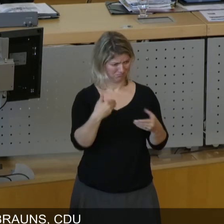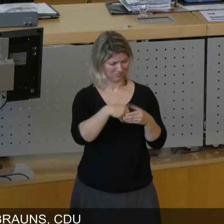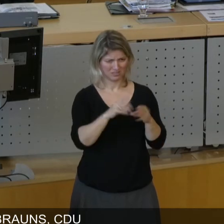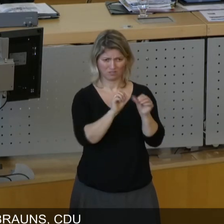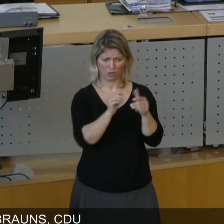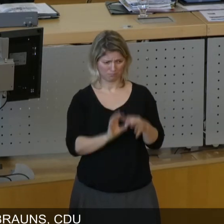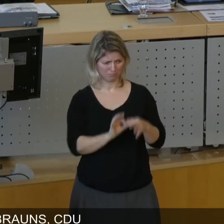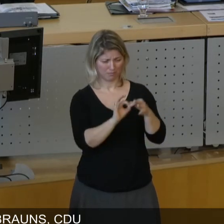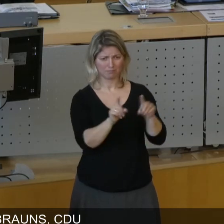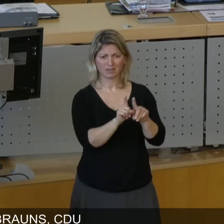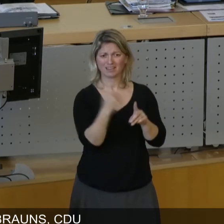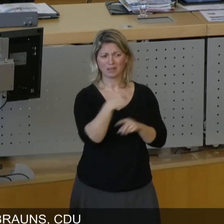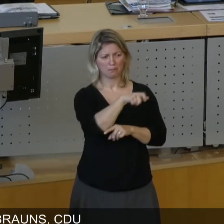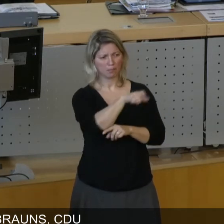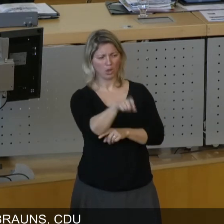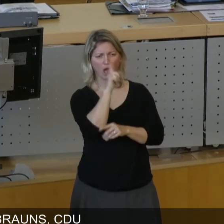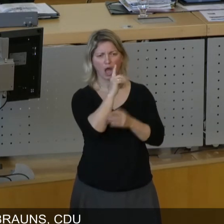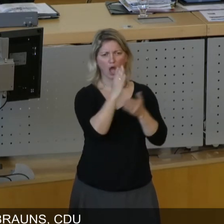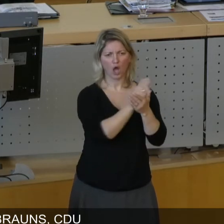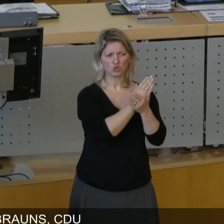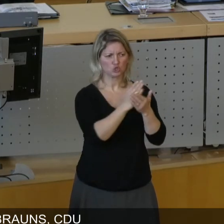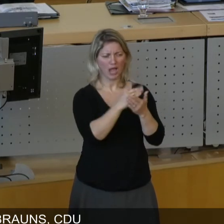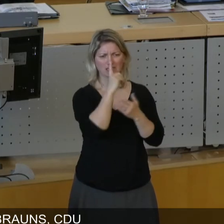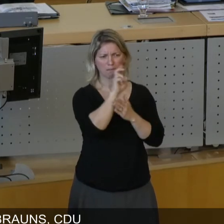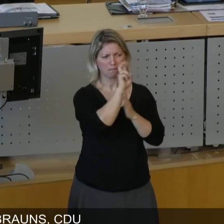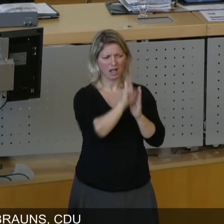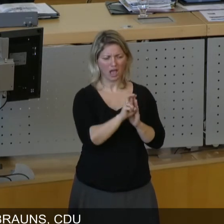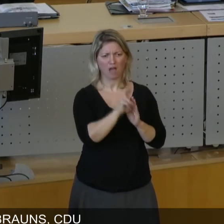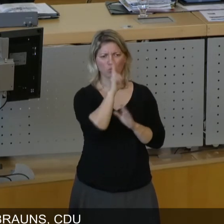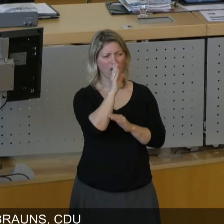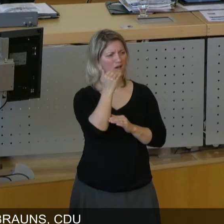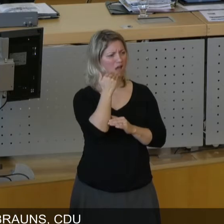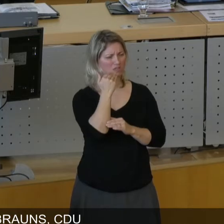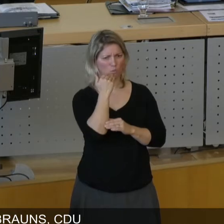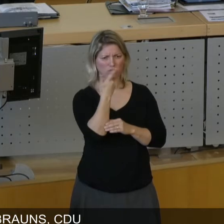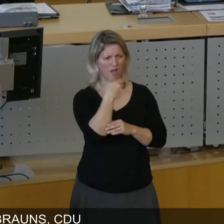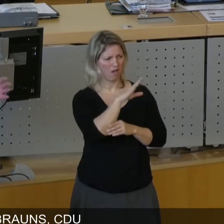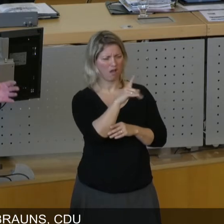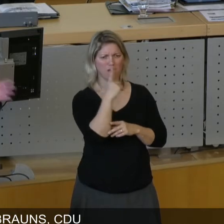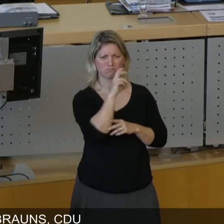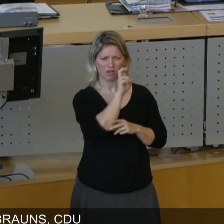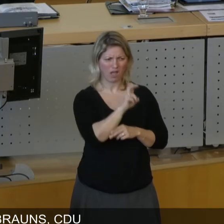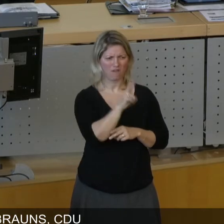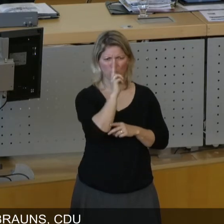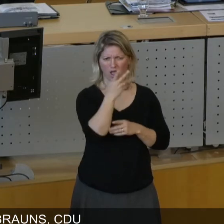Bürgerentscheidsparagrafen und Einwohnerversammlungsparagrafen in der Gemeindeordnung, dass man